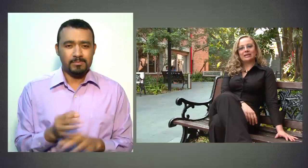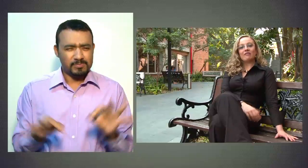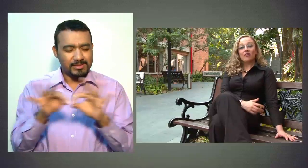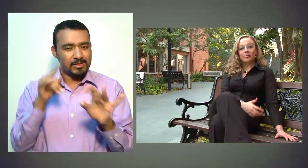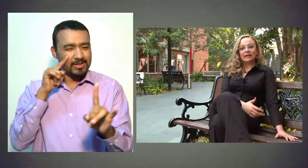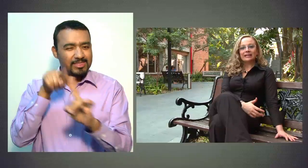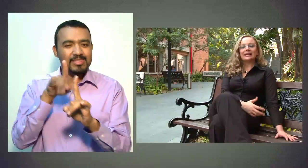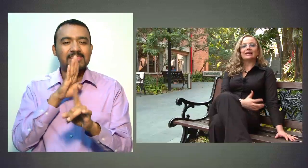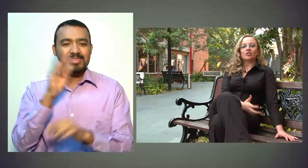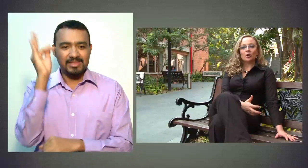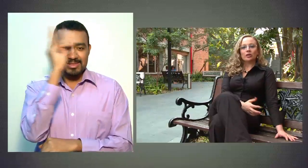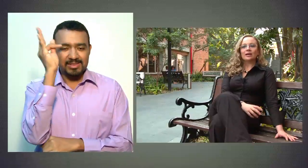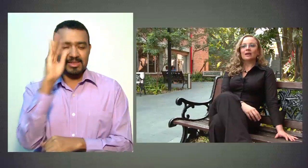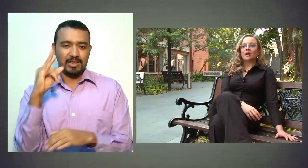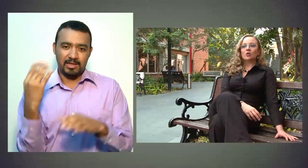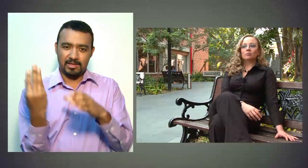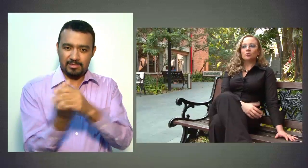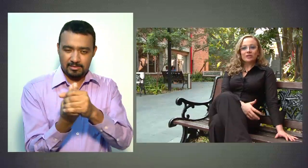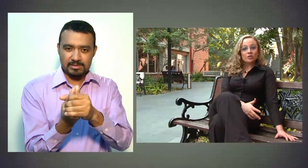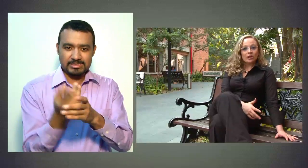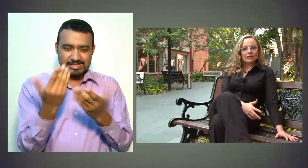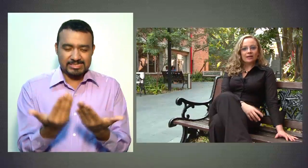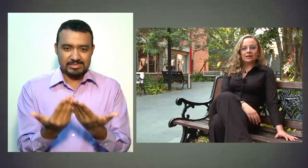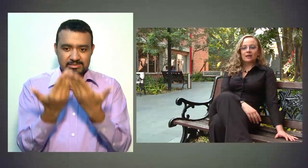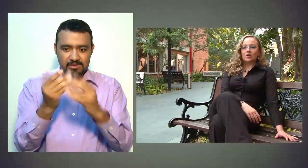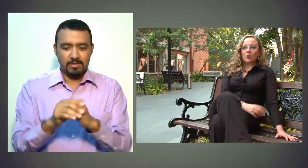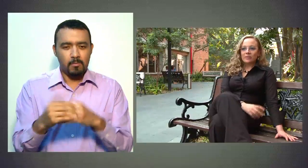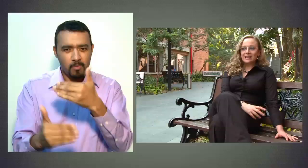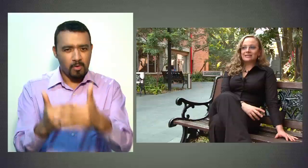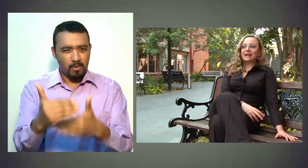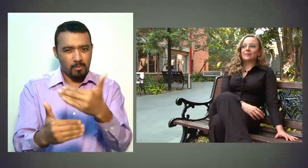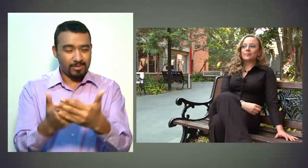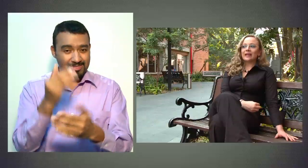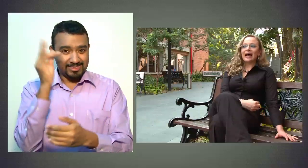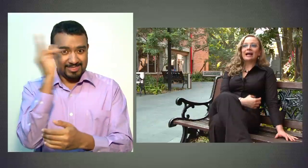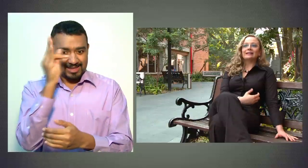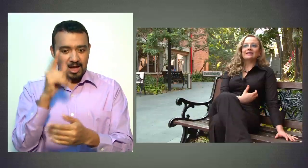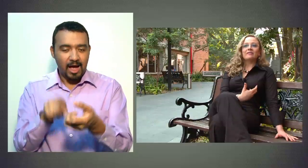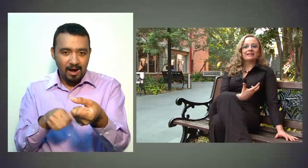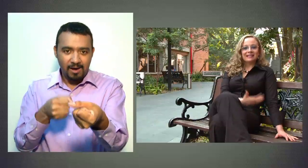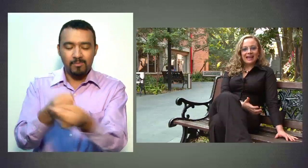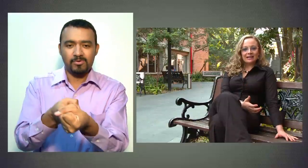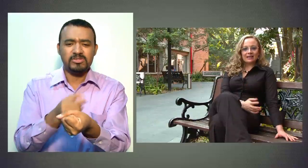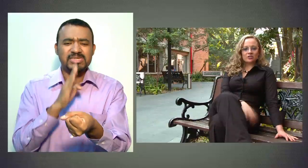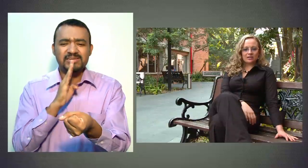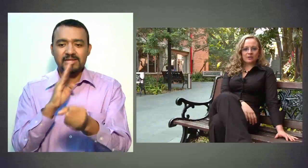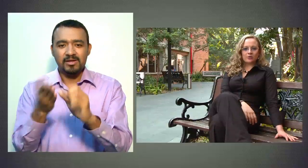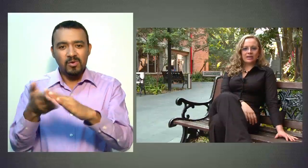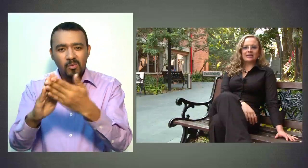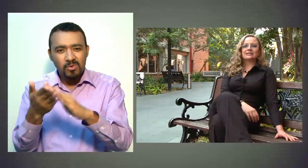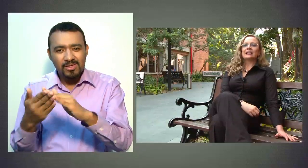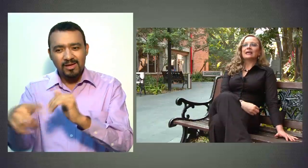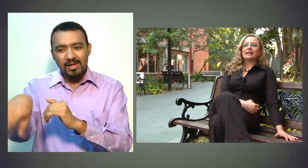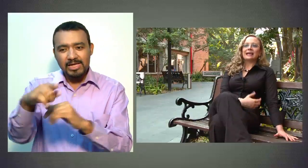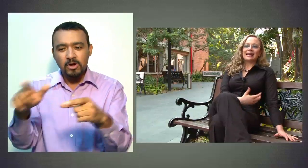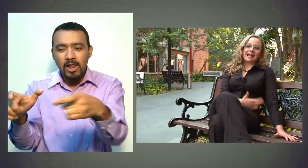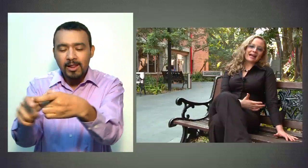esta es la forma en que Teleantioquia, nuestro canal, comienza a defender el derecho a las minorías y de crear